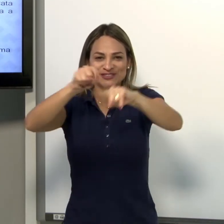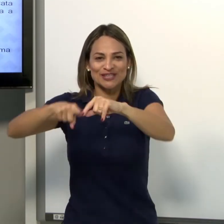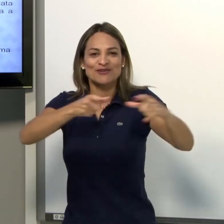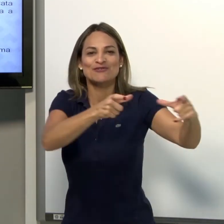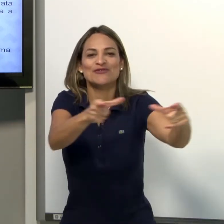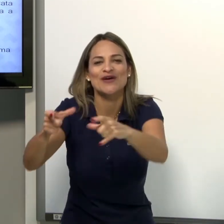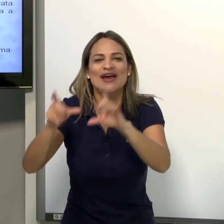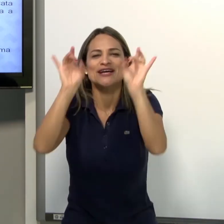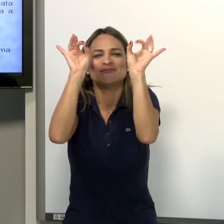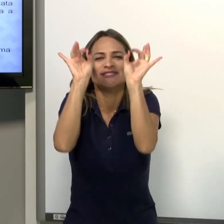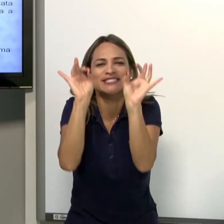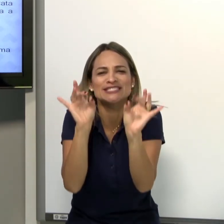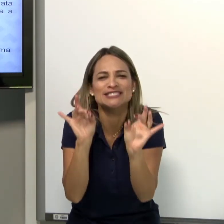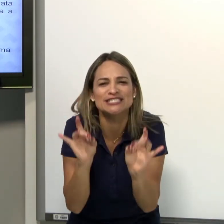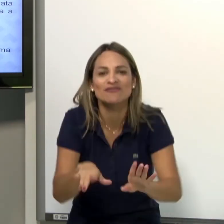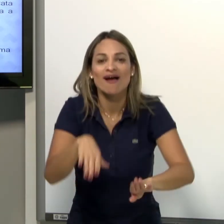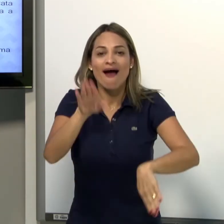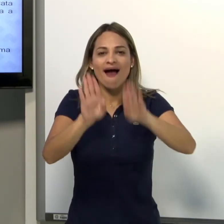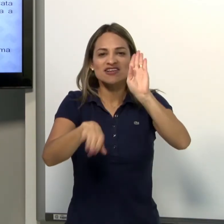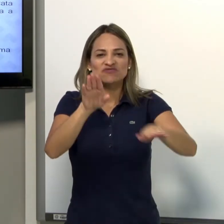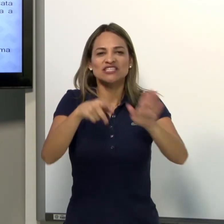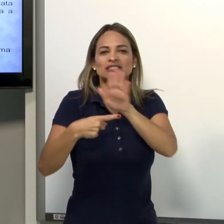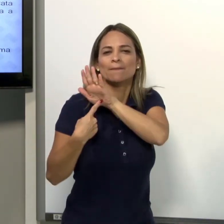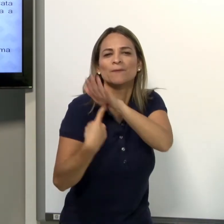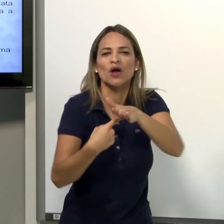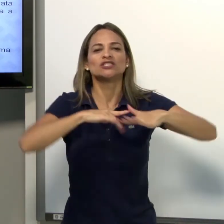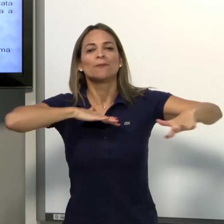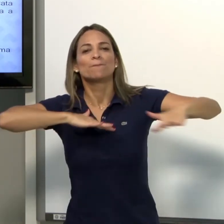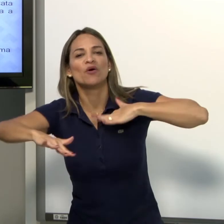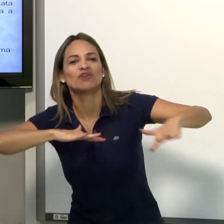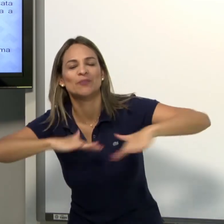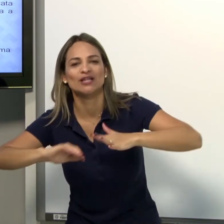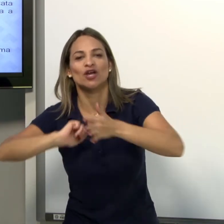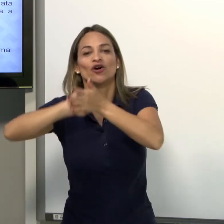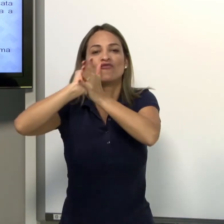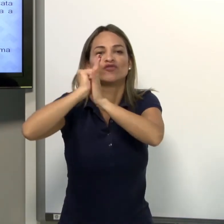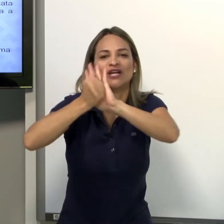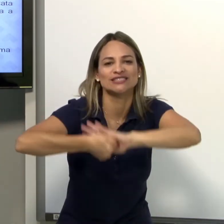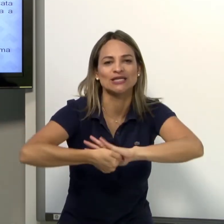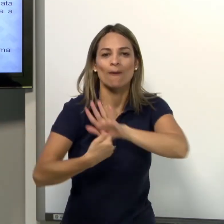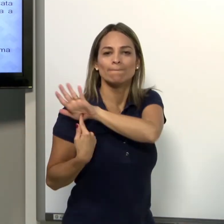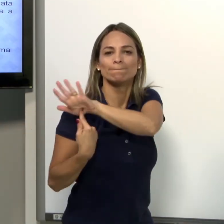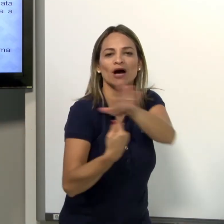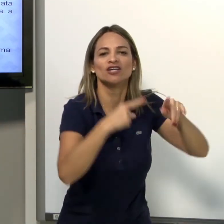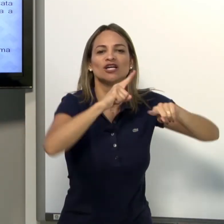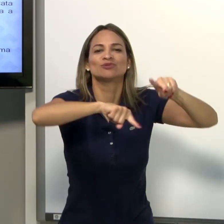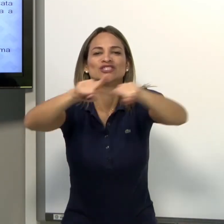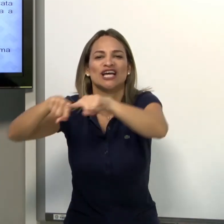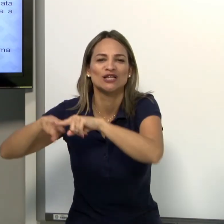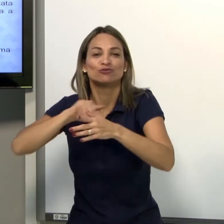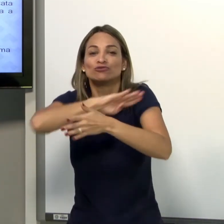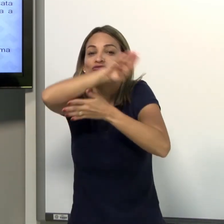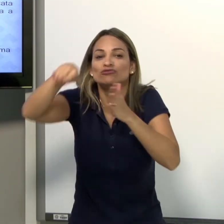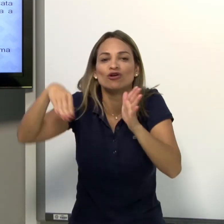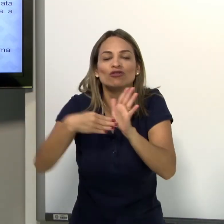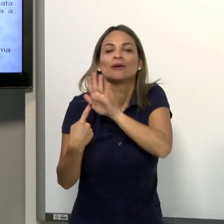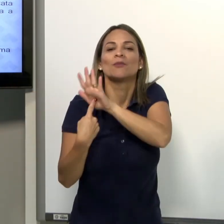objeto específico. Às vezes, ele mostra o movimento. A configuração de mão retrata todo o